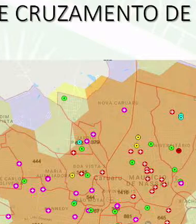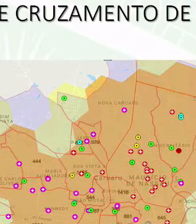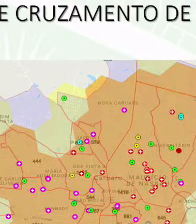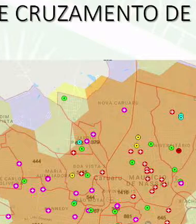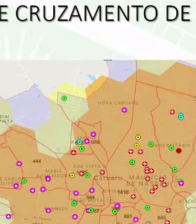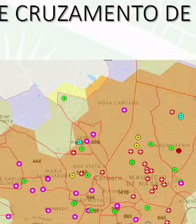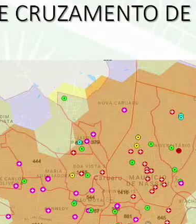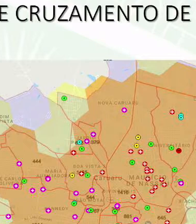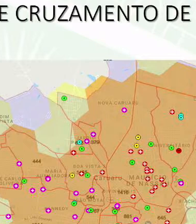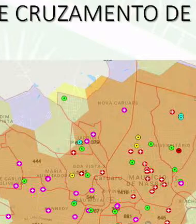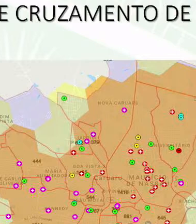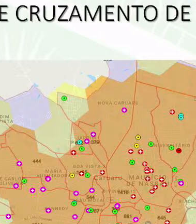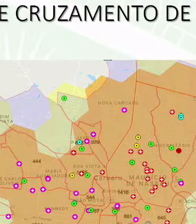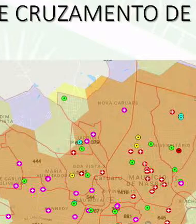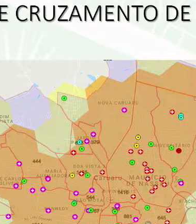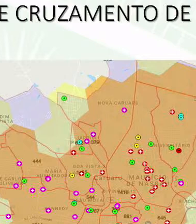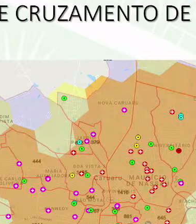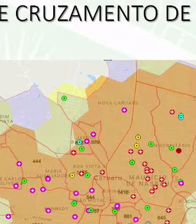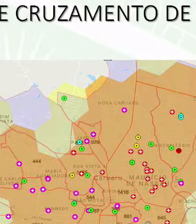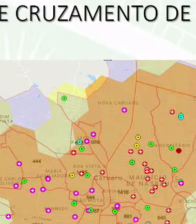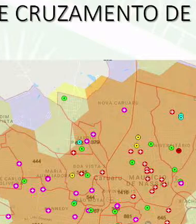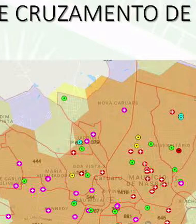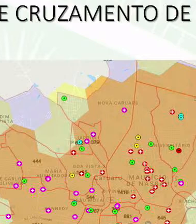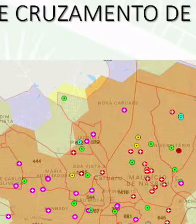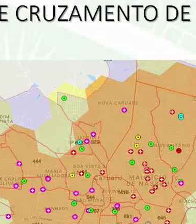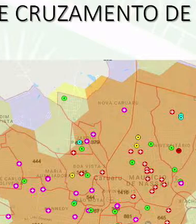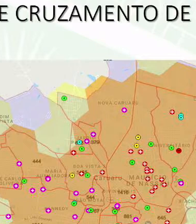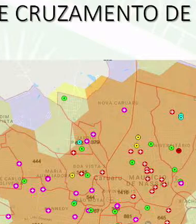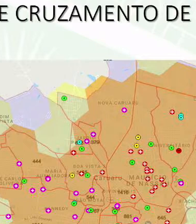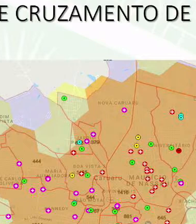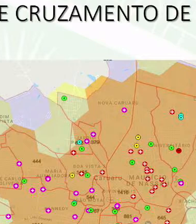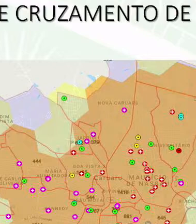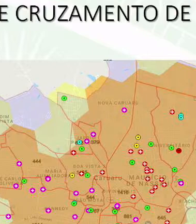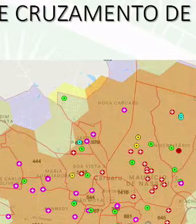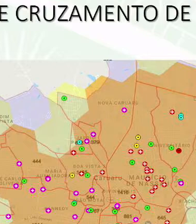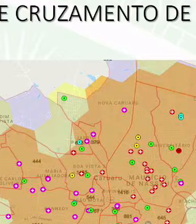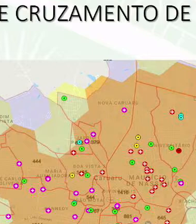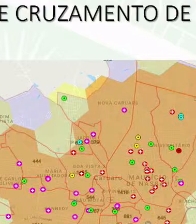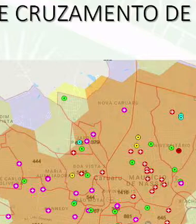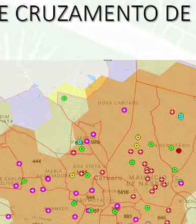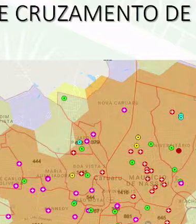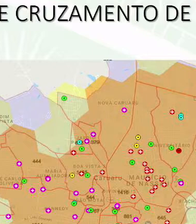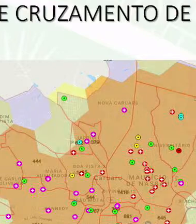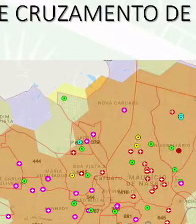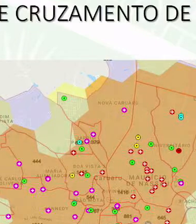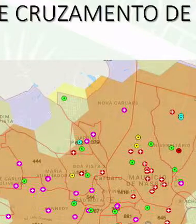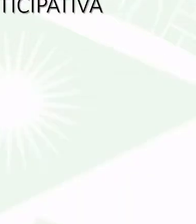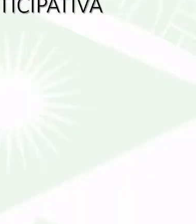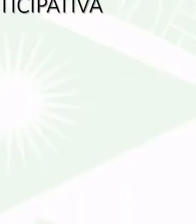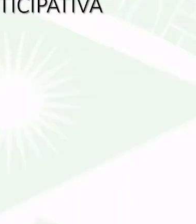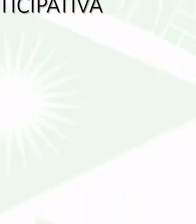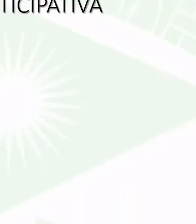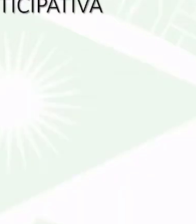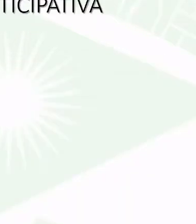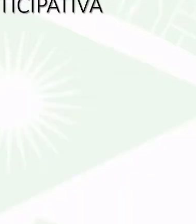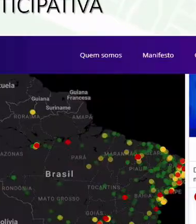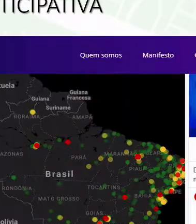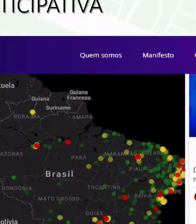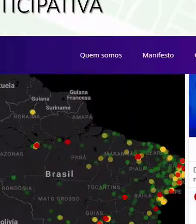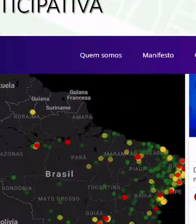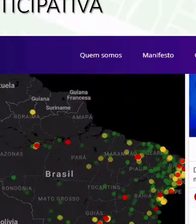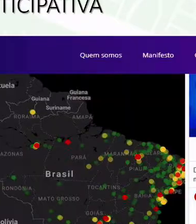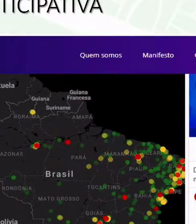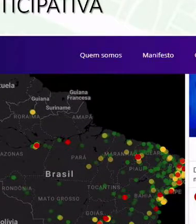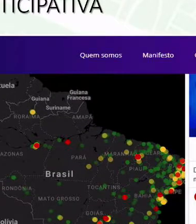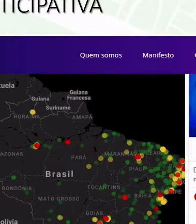fora do Estado, de fora do país, para que a gente consiga tomar as medidas mais corretas no tempo mais certo também. Aproveito de